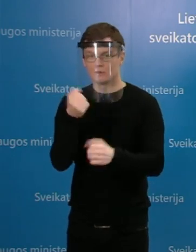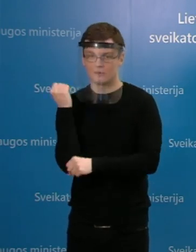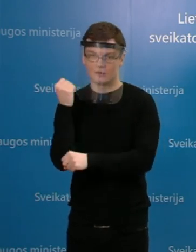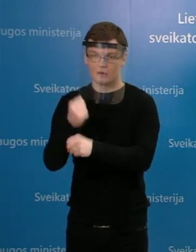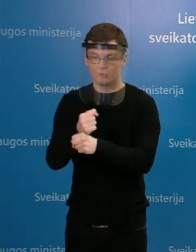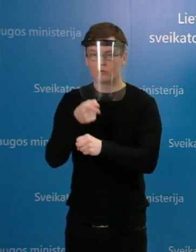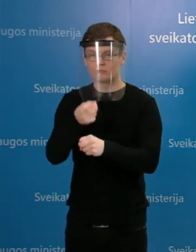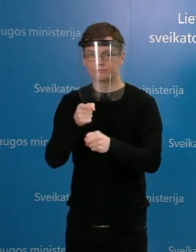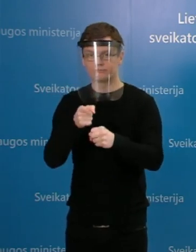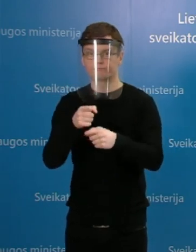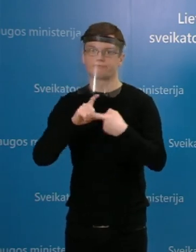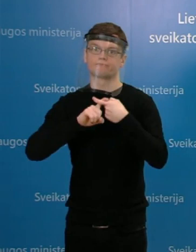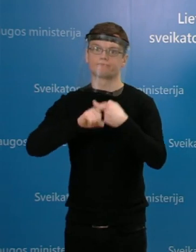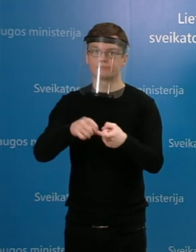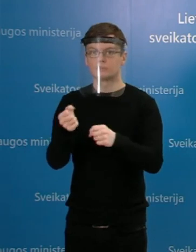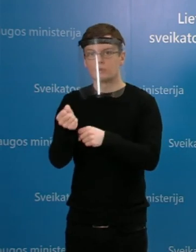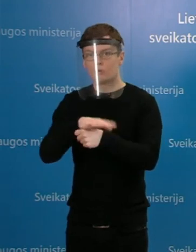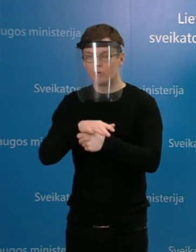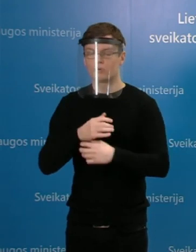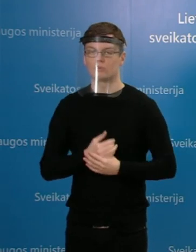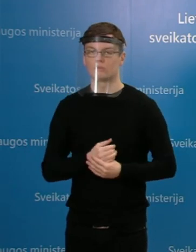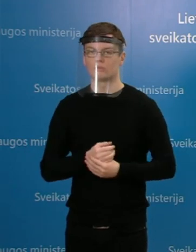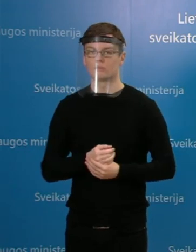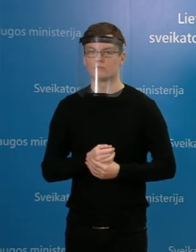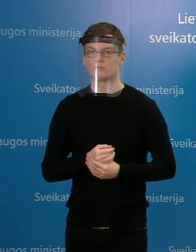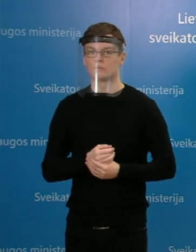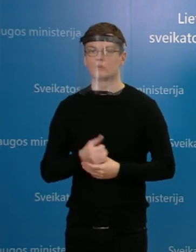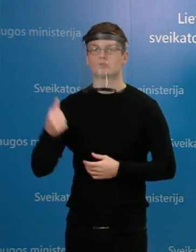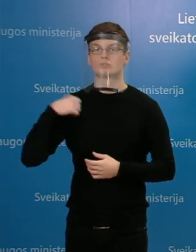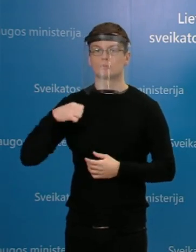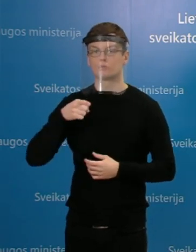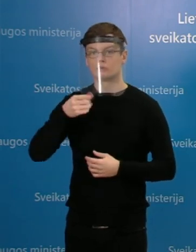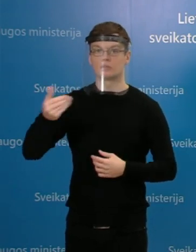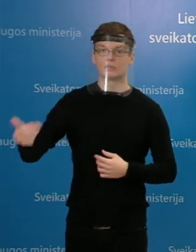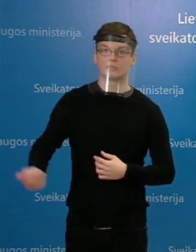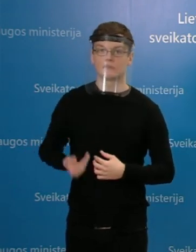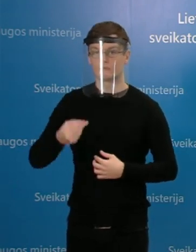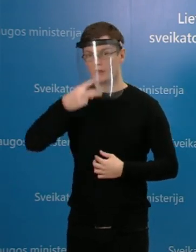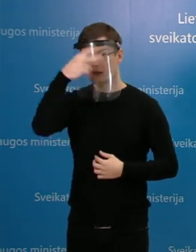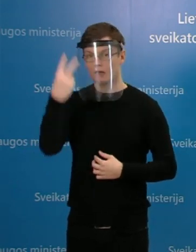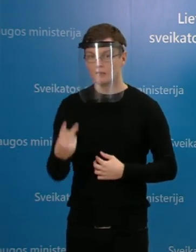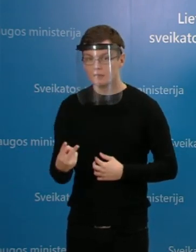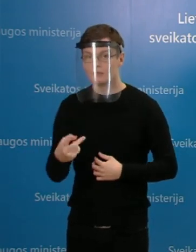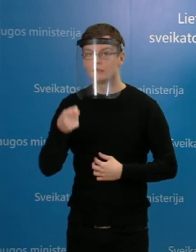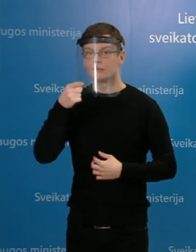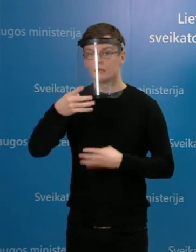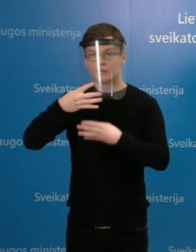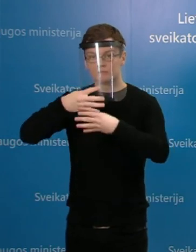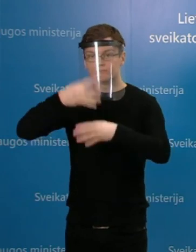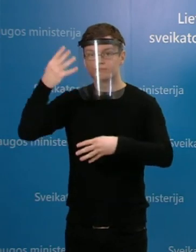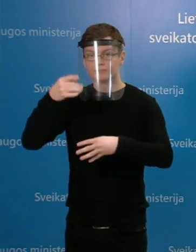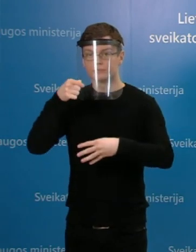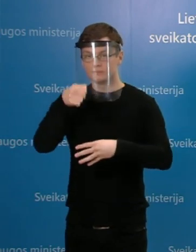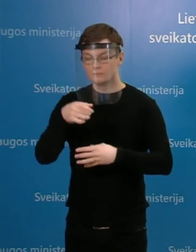COVID-19. Tas asmo gyvena Antakaldo mikrorajone, esančiame daugiebūčiame name,